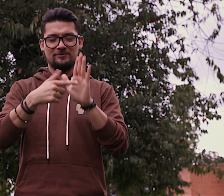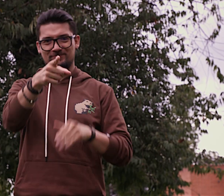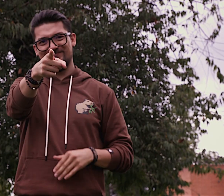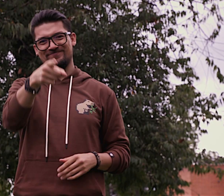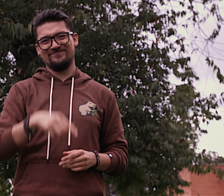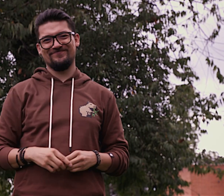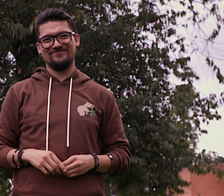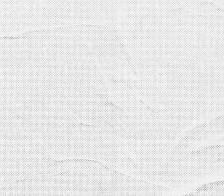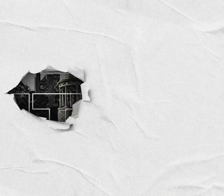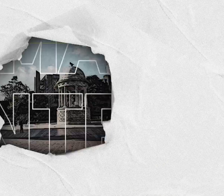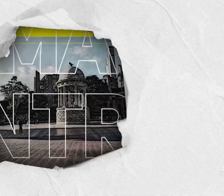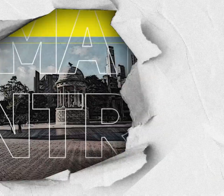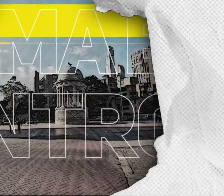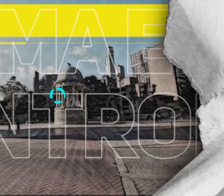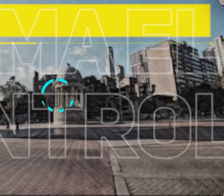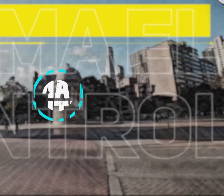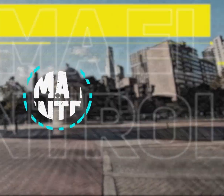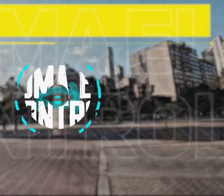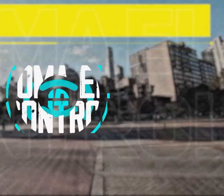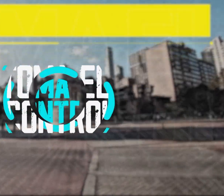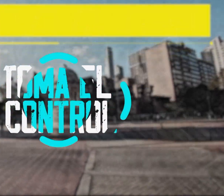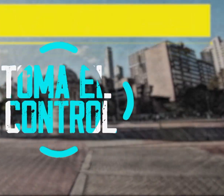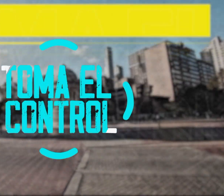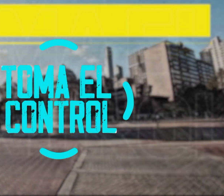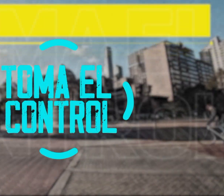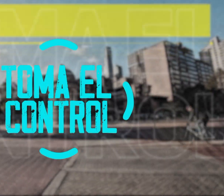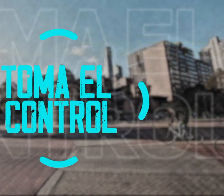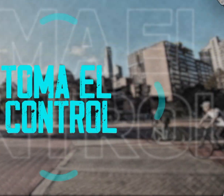Este contenido